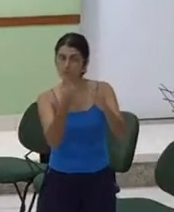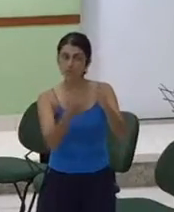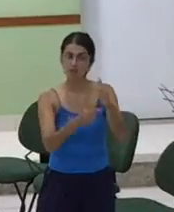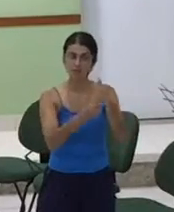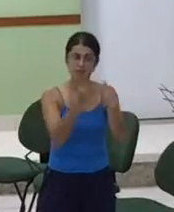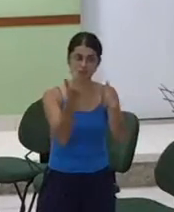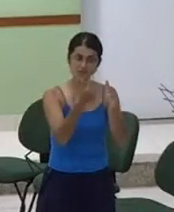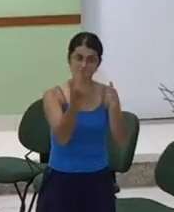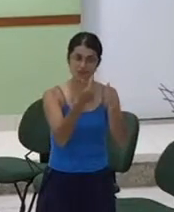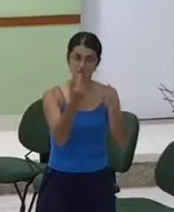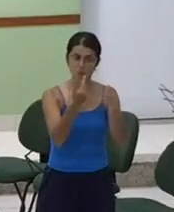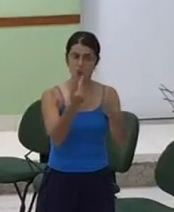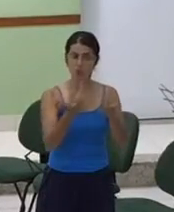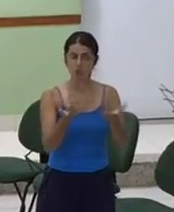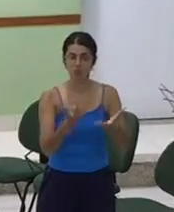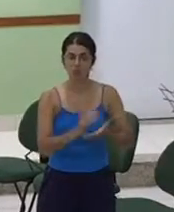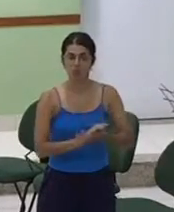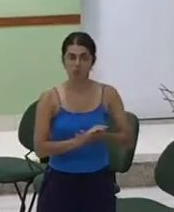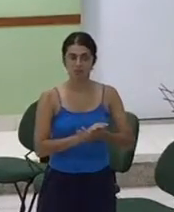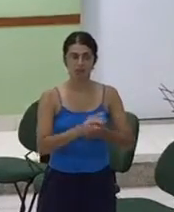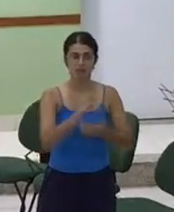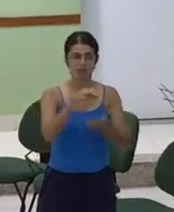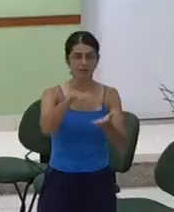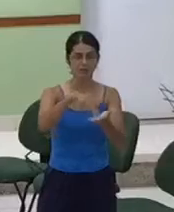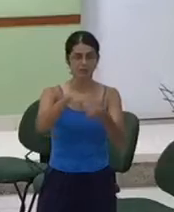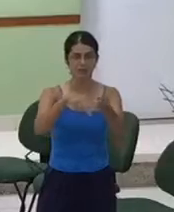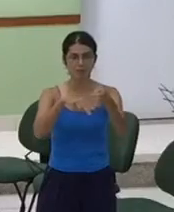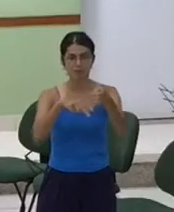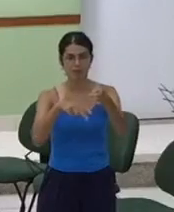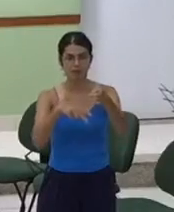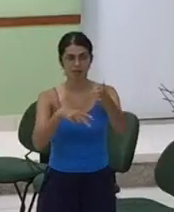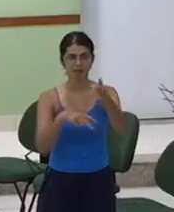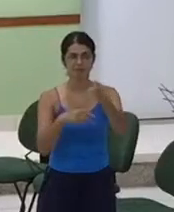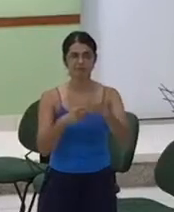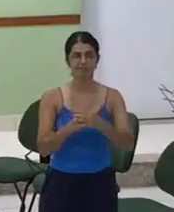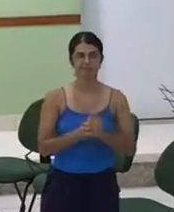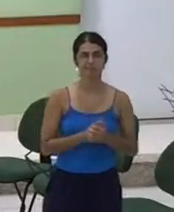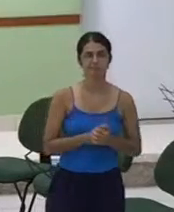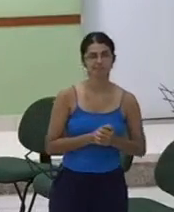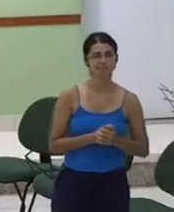Aqui nessa noite Pode se colocar em pé Amém Deus mais não